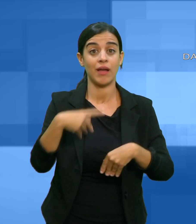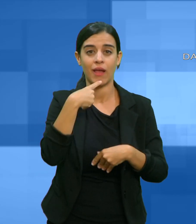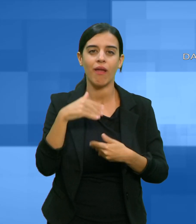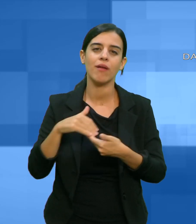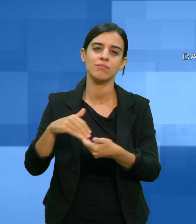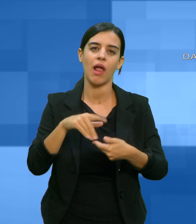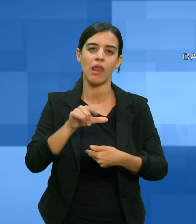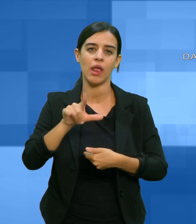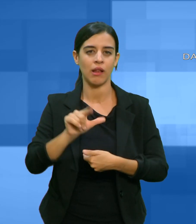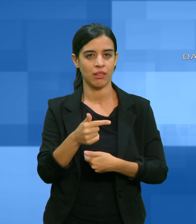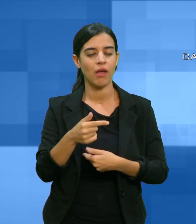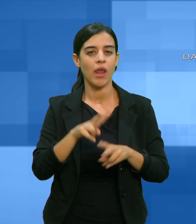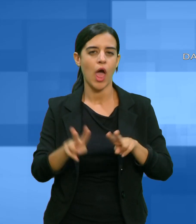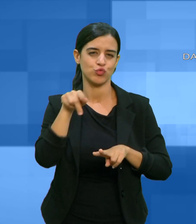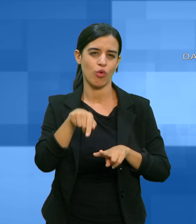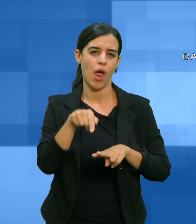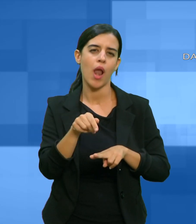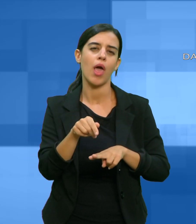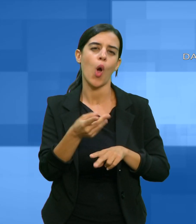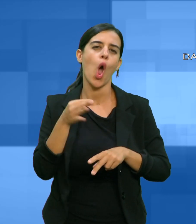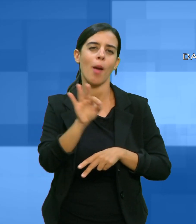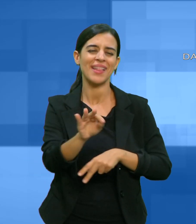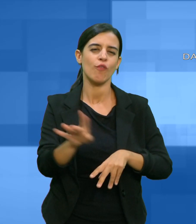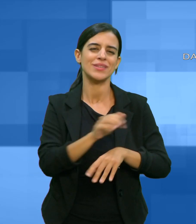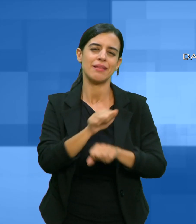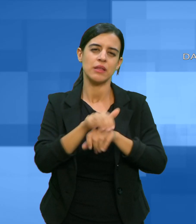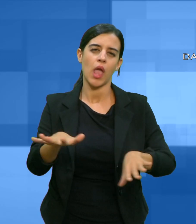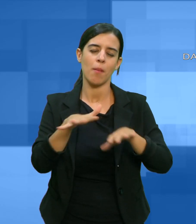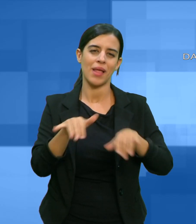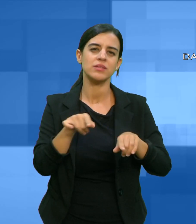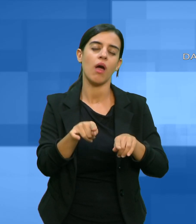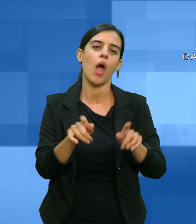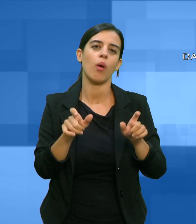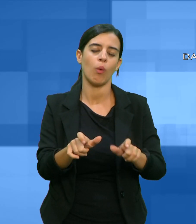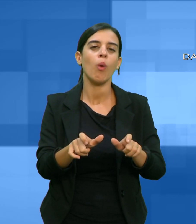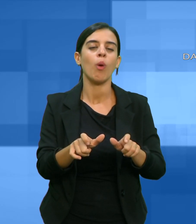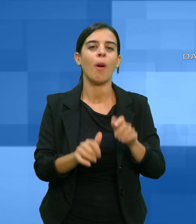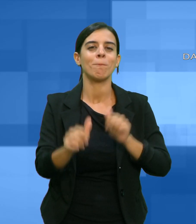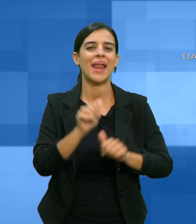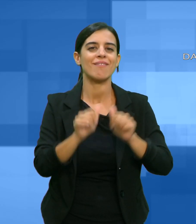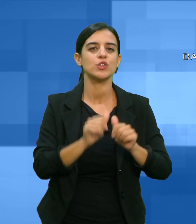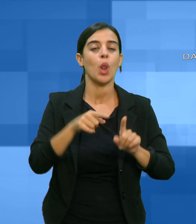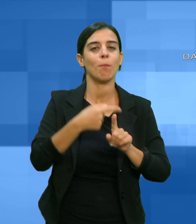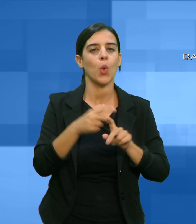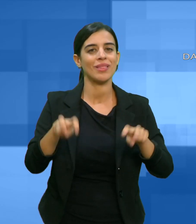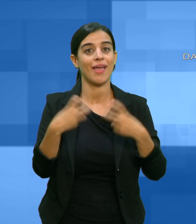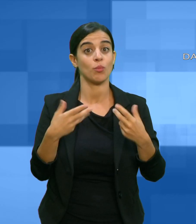sulla prevenzione e diagnosi precoce del tumore al seno. Quest'anno la